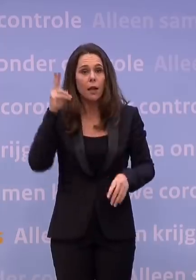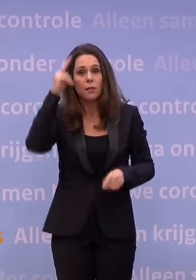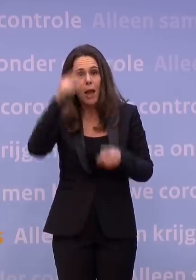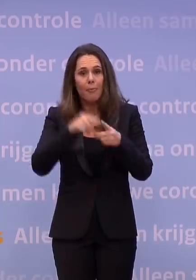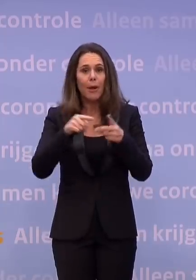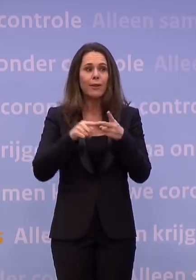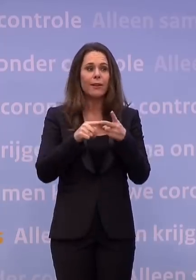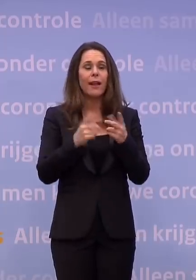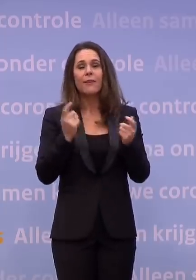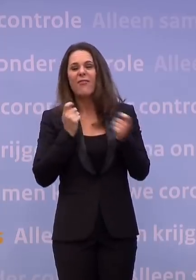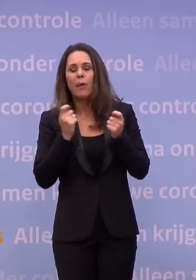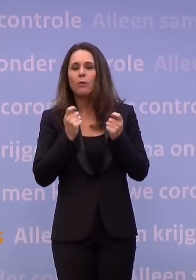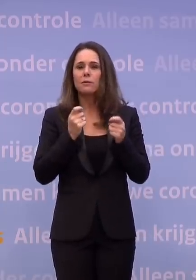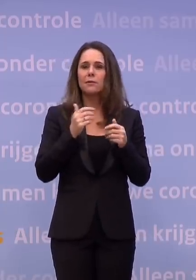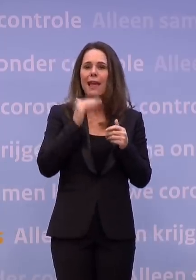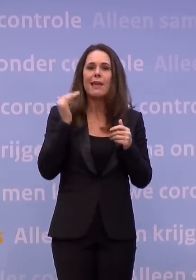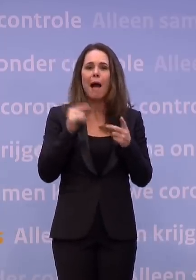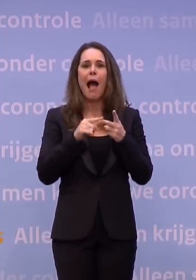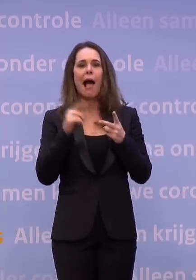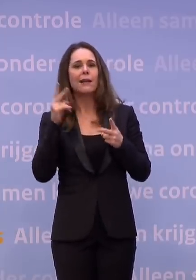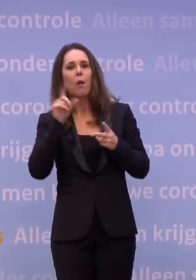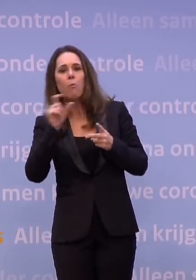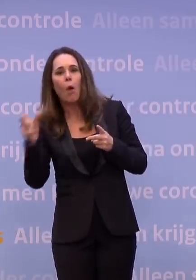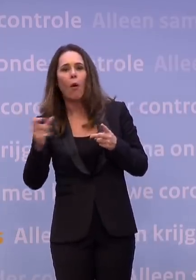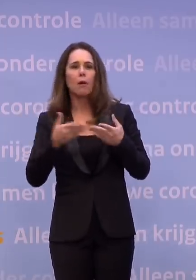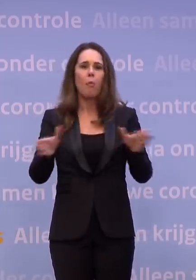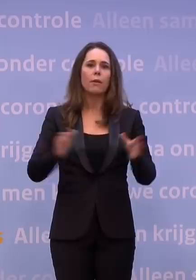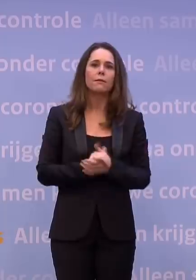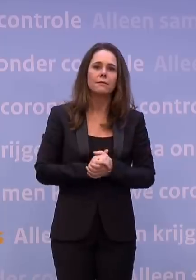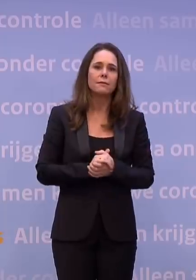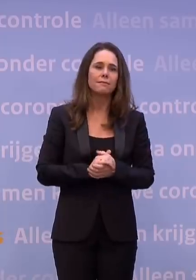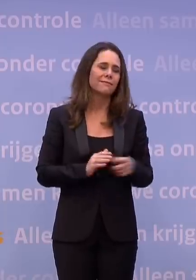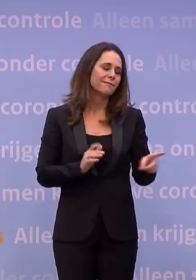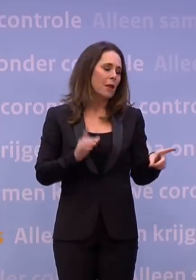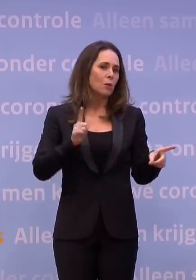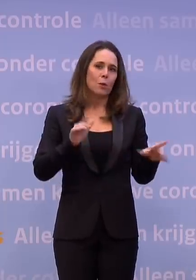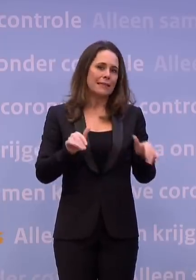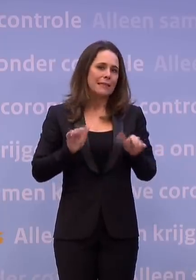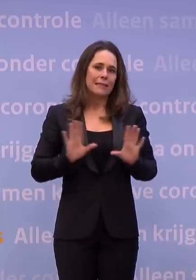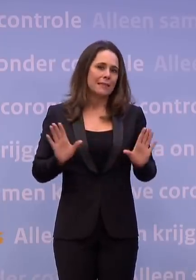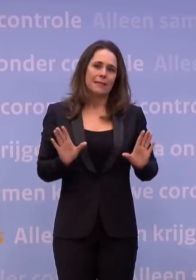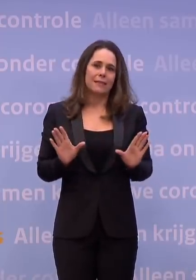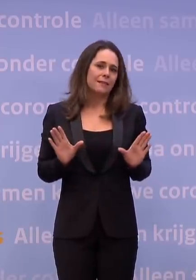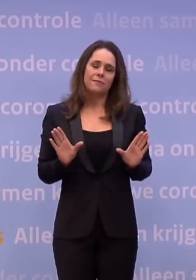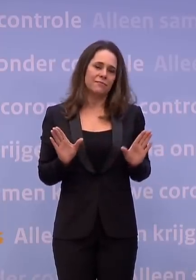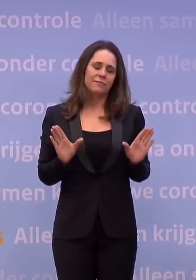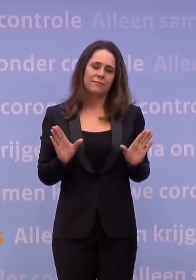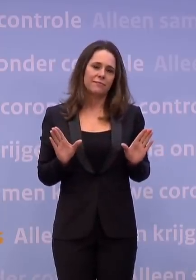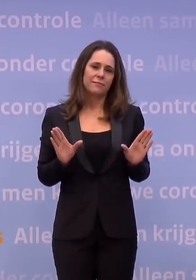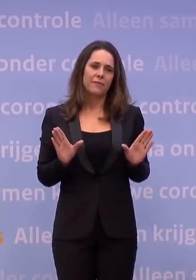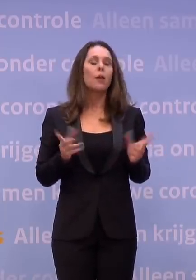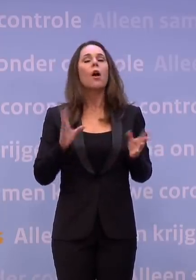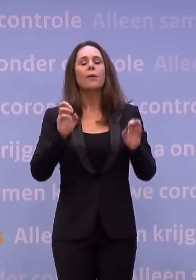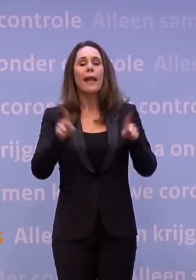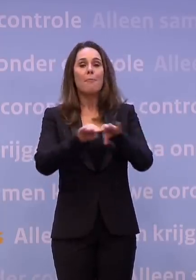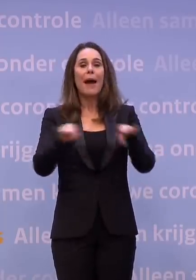en de Blokker en de HEMA weer te kunnen openen? Ik wil daar eigenlijk eventjes niet op vooruitlopen. Ik ga eerst even iets zeggen over het primair onderwijs.